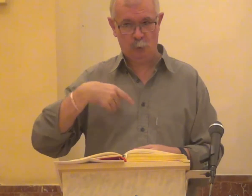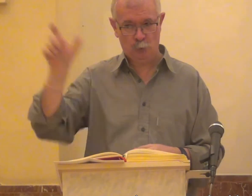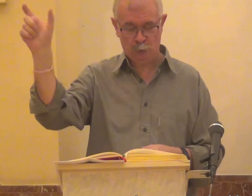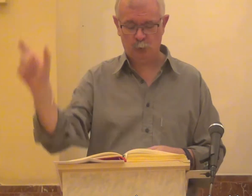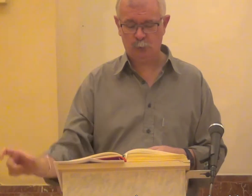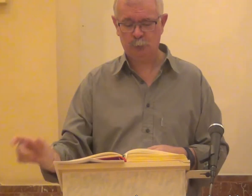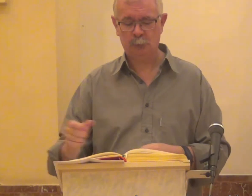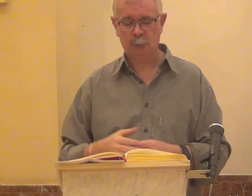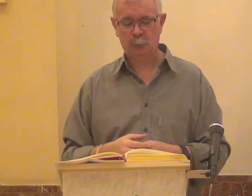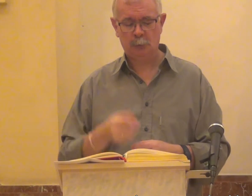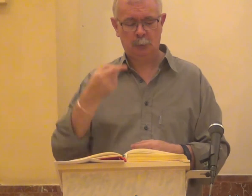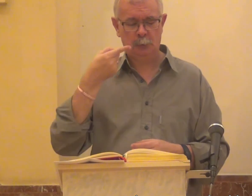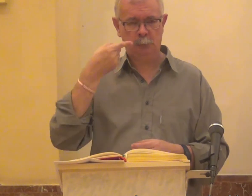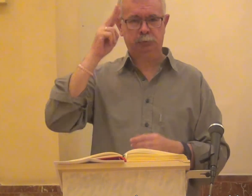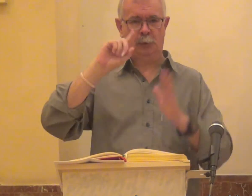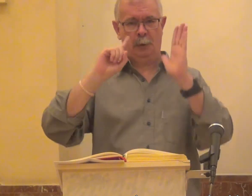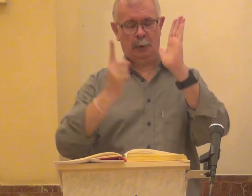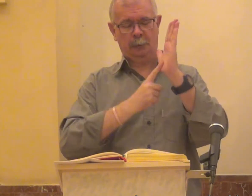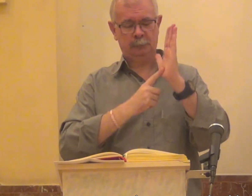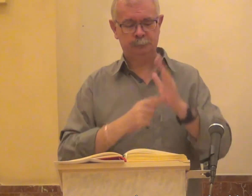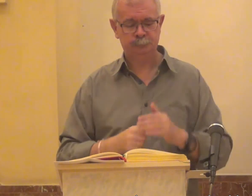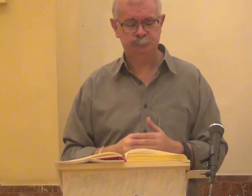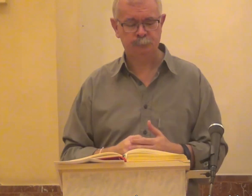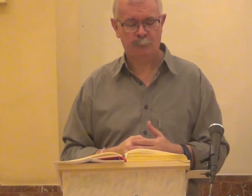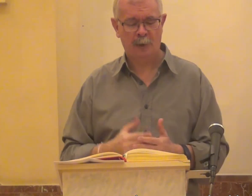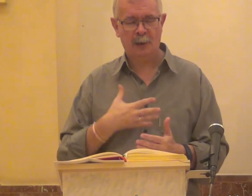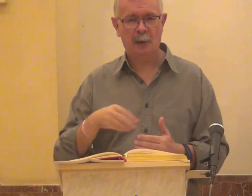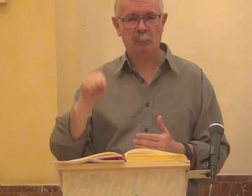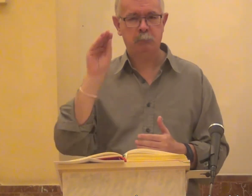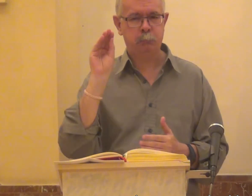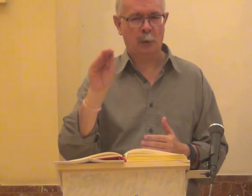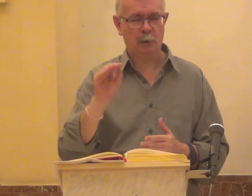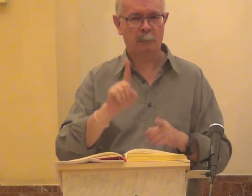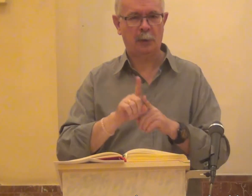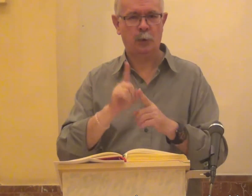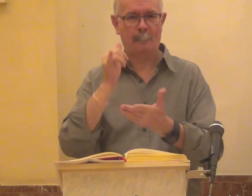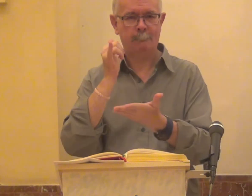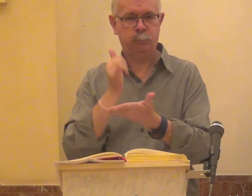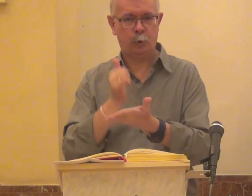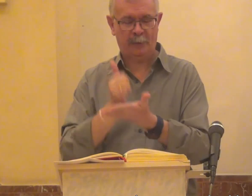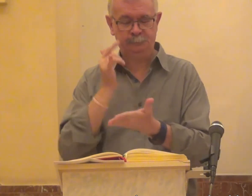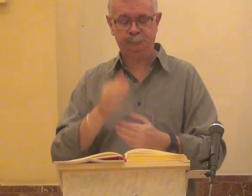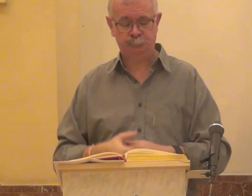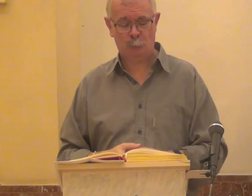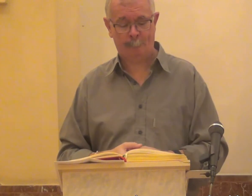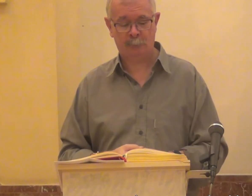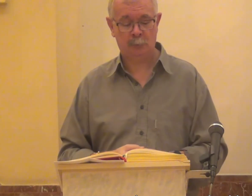formaron un grupo y uno de ellos que era experto en la ley le preguntó para ponerlo a prueba